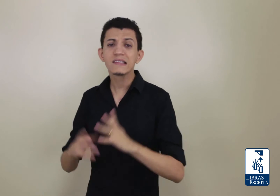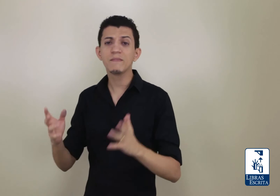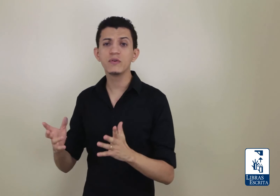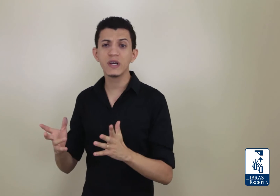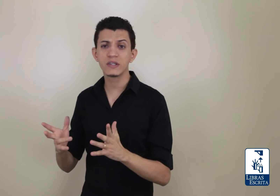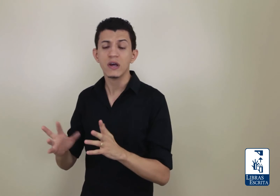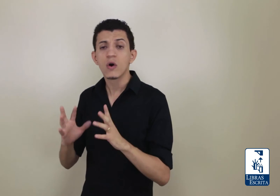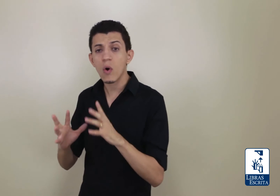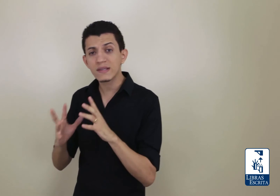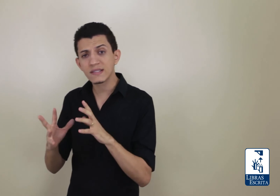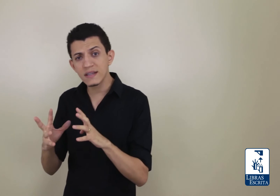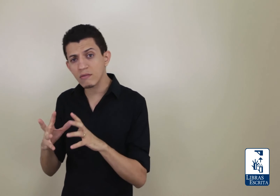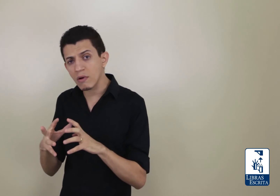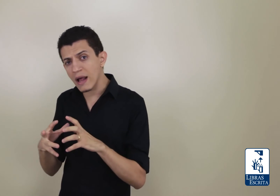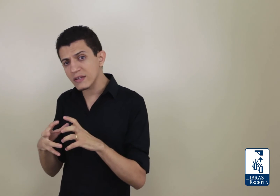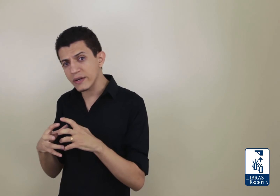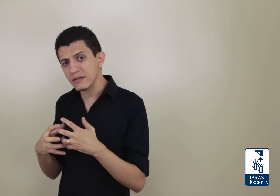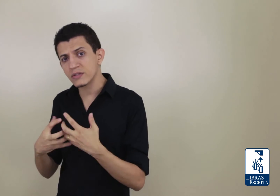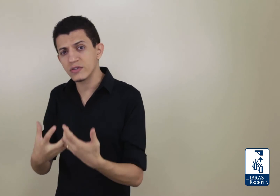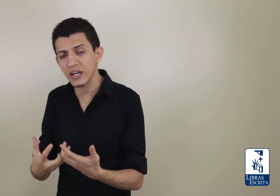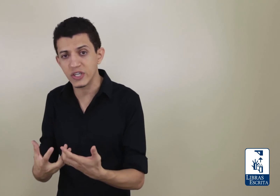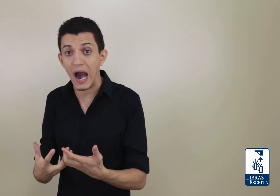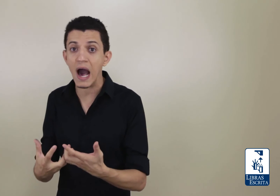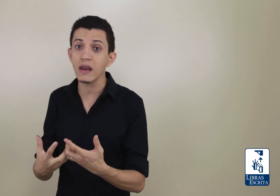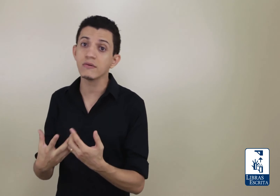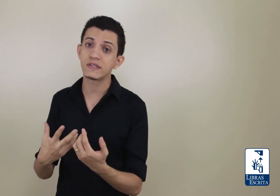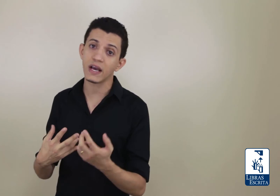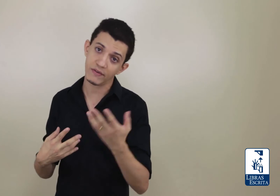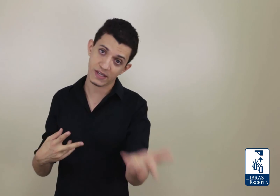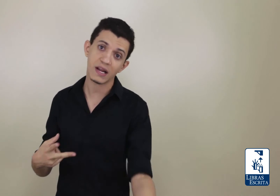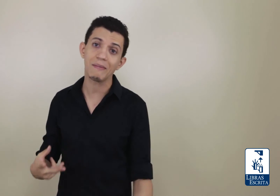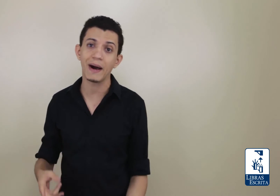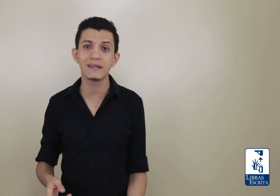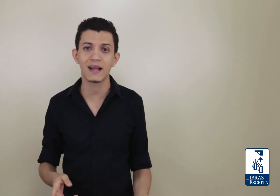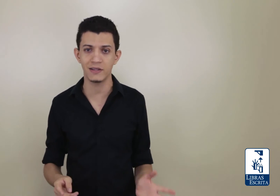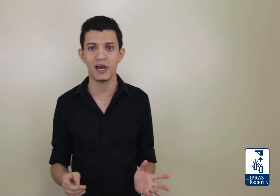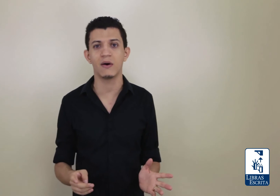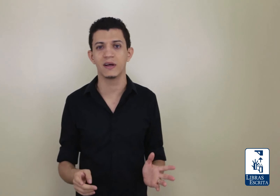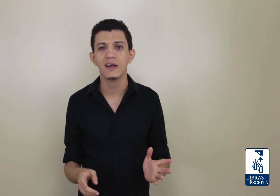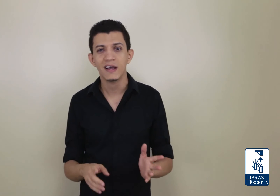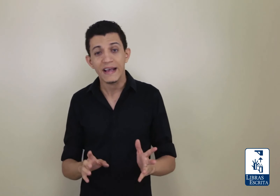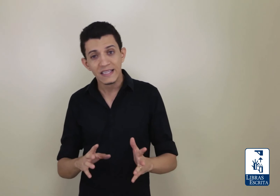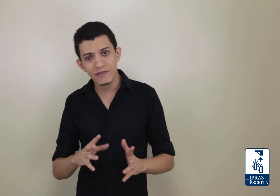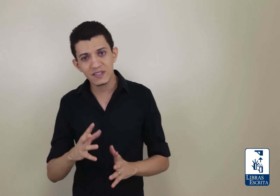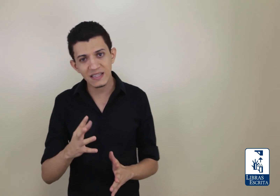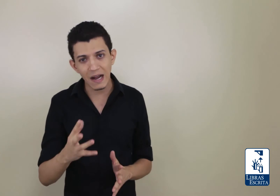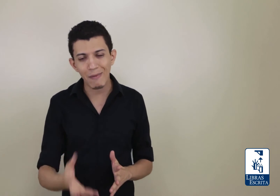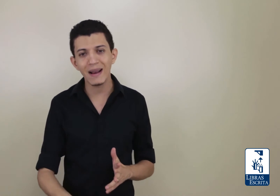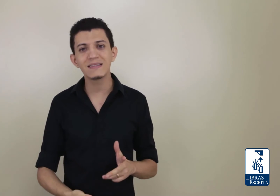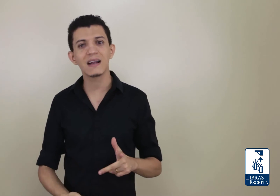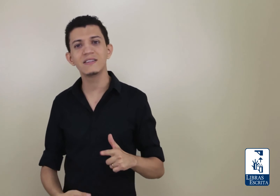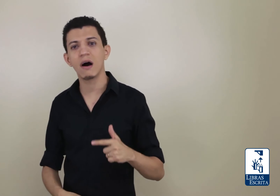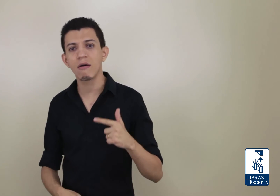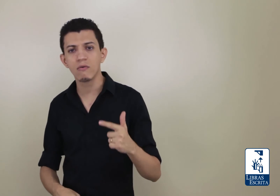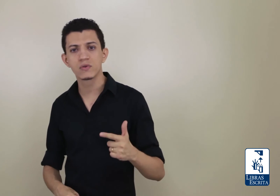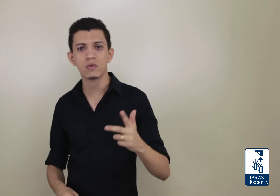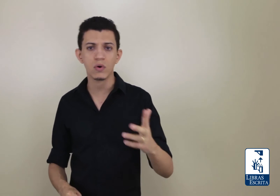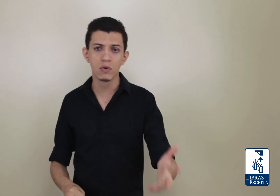assim por diante. Coisas que não estão relacionadas ao seu dia a dia. A não ser que você trabalhe em sala de aula. Se você trabalha em sala de aula com o surdo